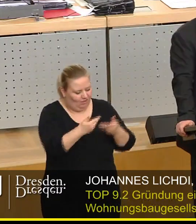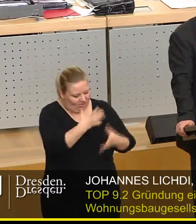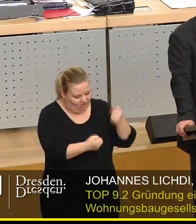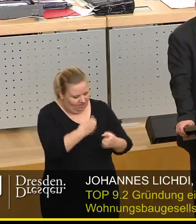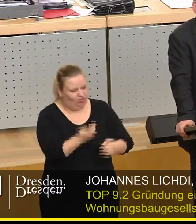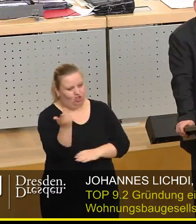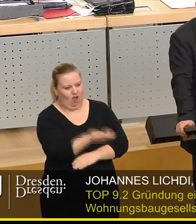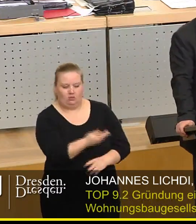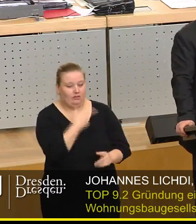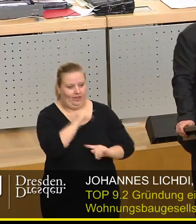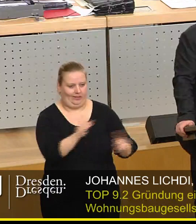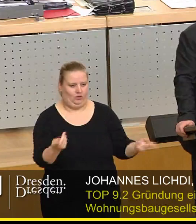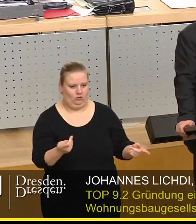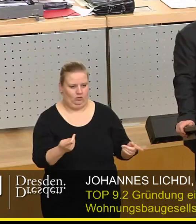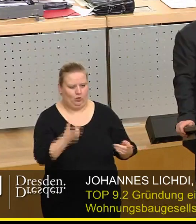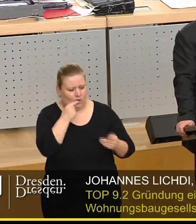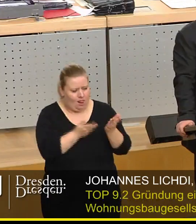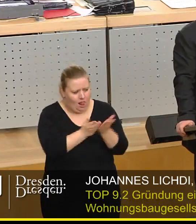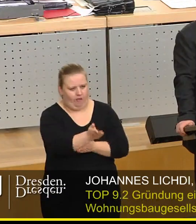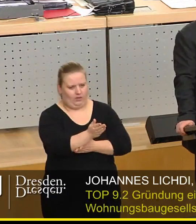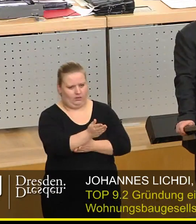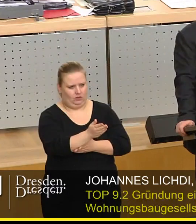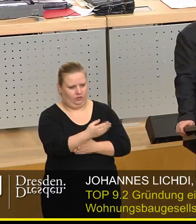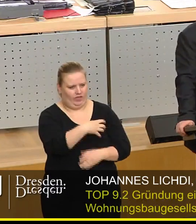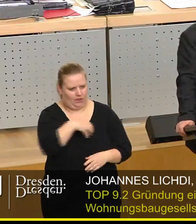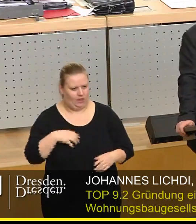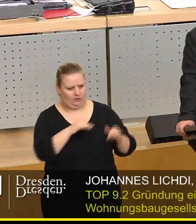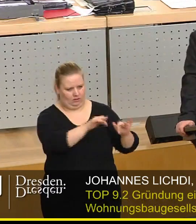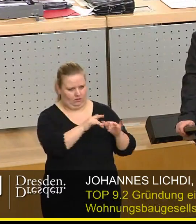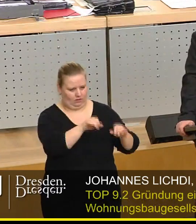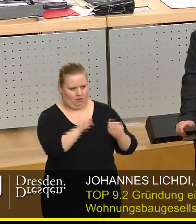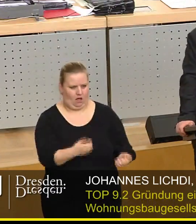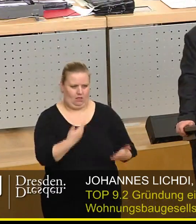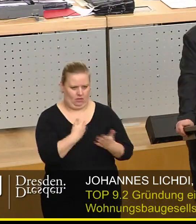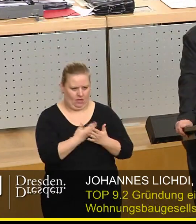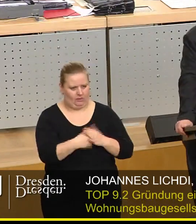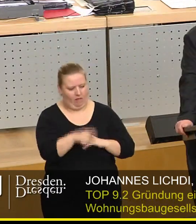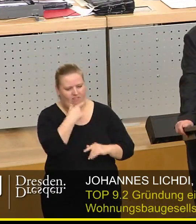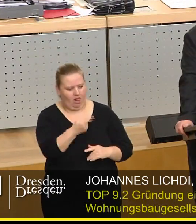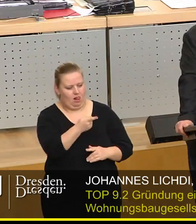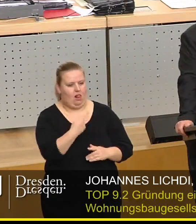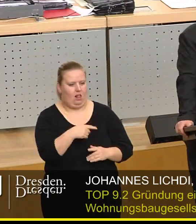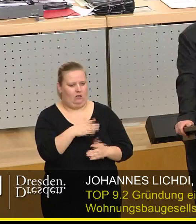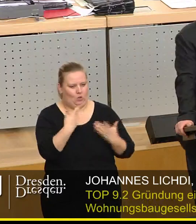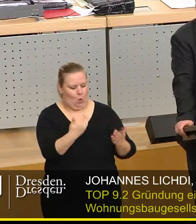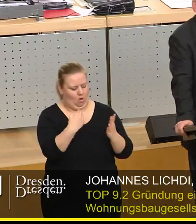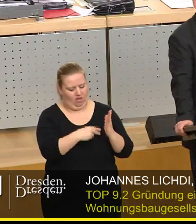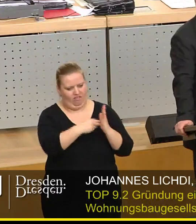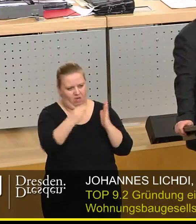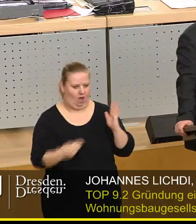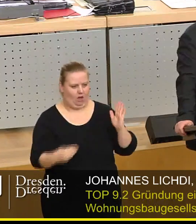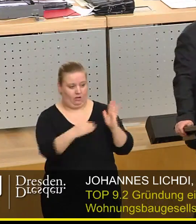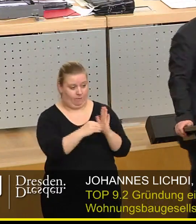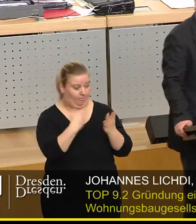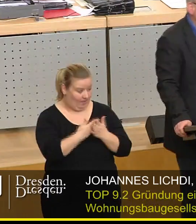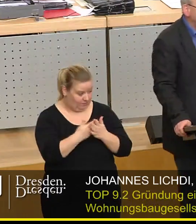wieder schlachten, sondern das soll langfristig den Dresdnerinnen und Dresdnern, den Mieterinnen und Mietern zur Verfügung stehen. Und damit sage ich,